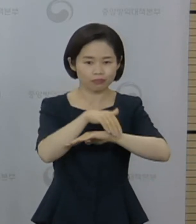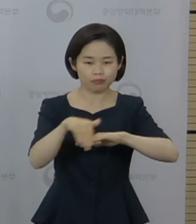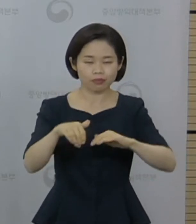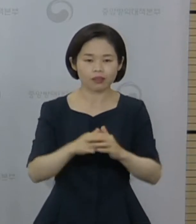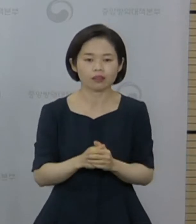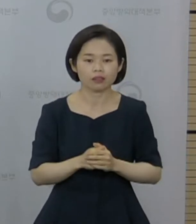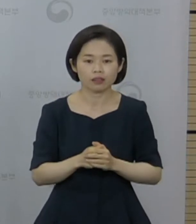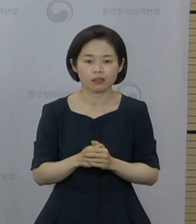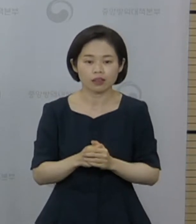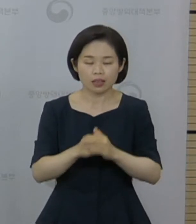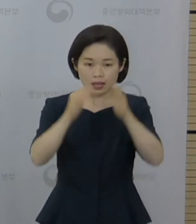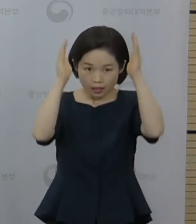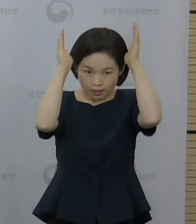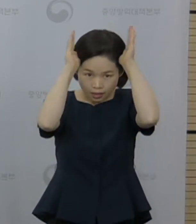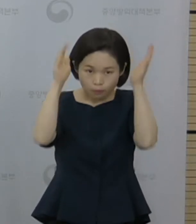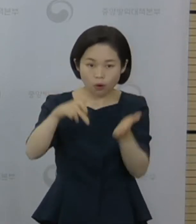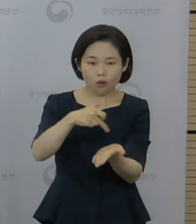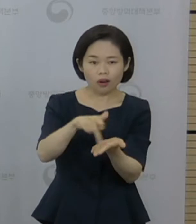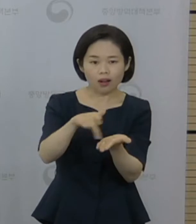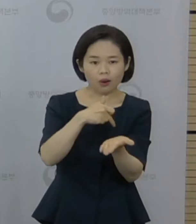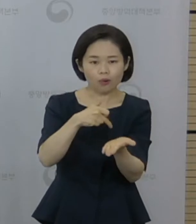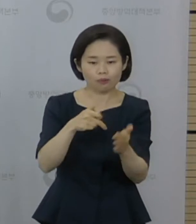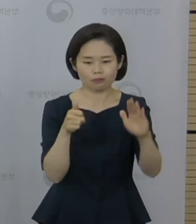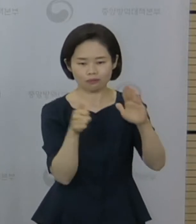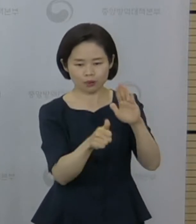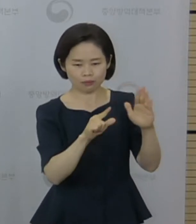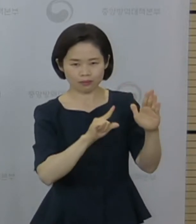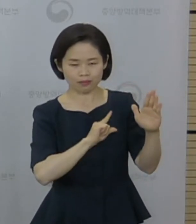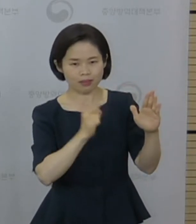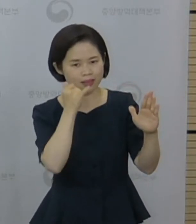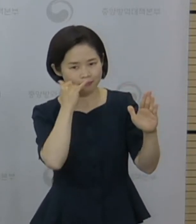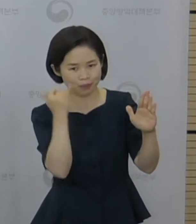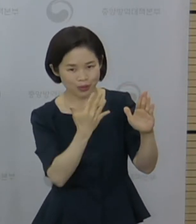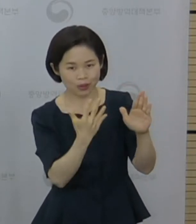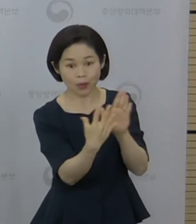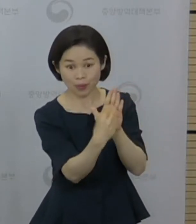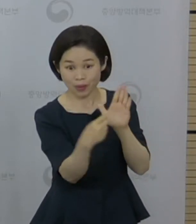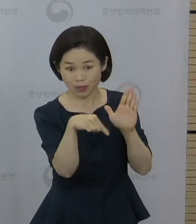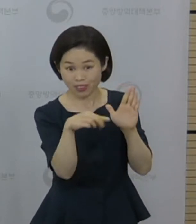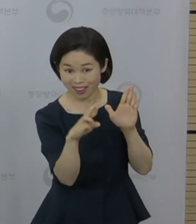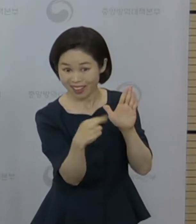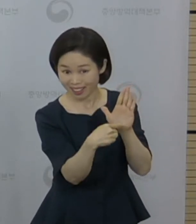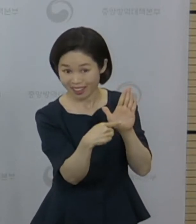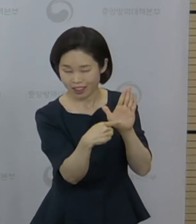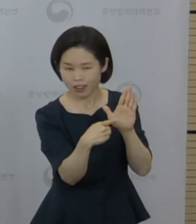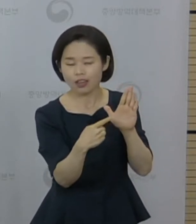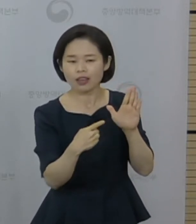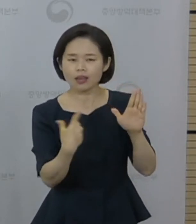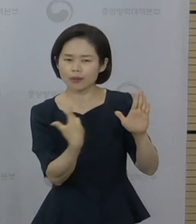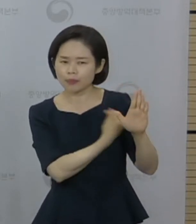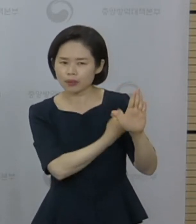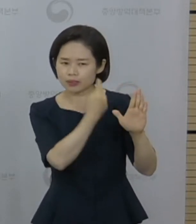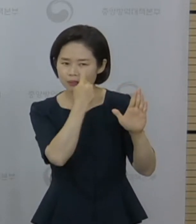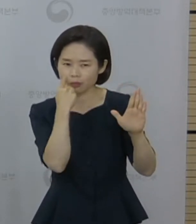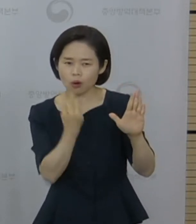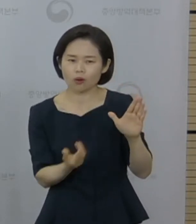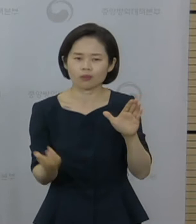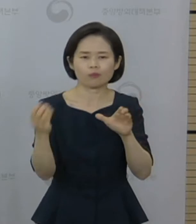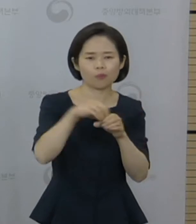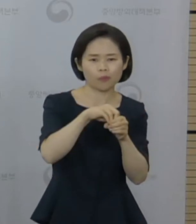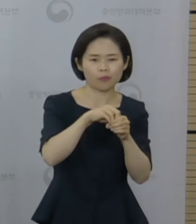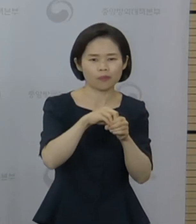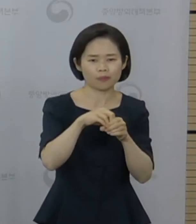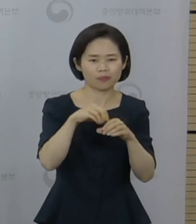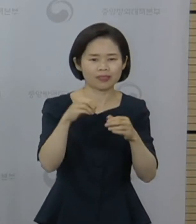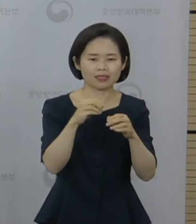네이버, 카카오 등 전자출입명부 QR체크인 시에 예방접종 인증도 동시에 수행이 가능하도록 기능을 개편하고